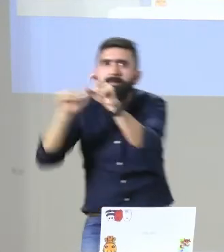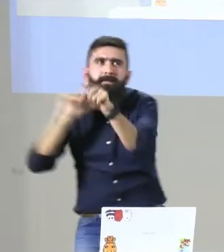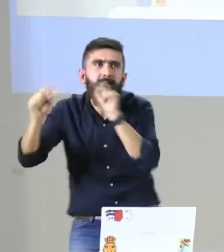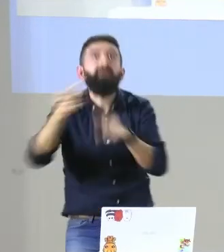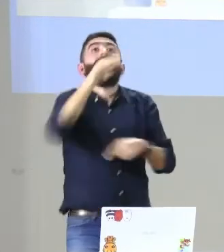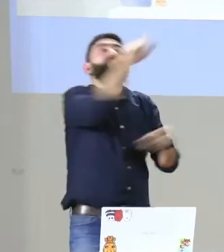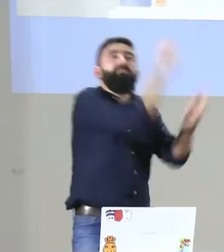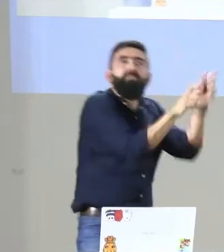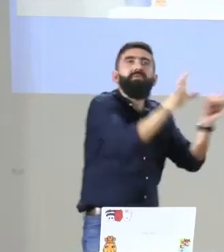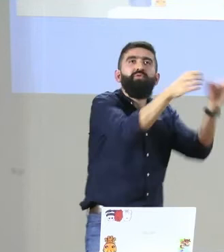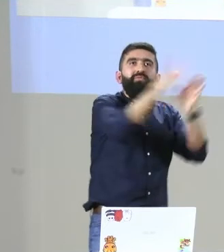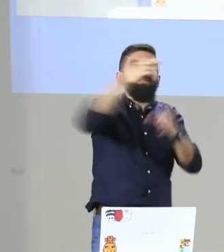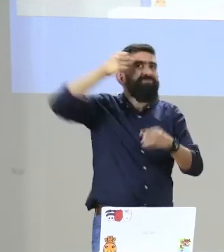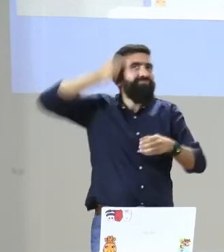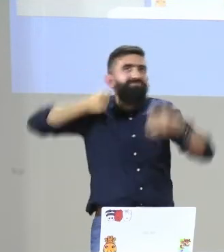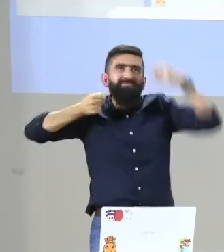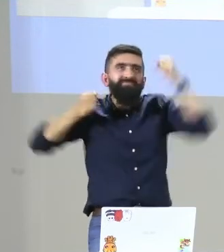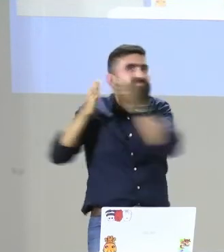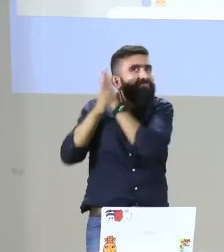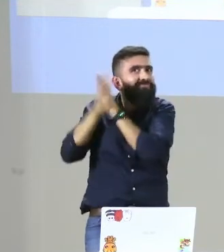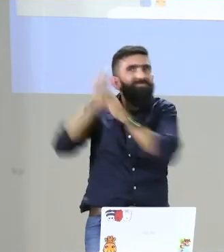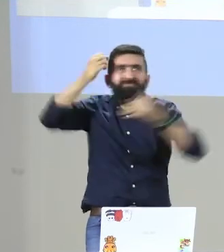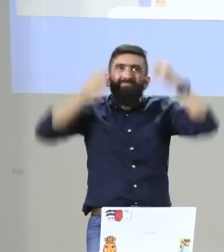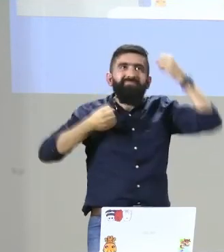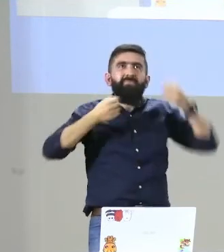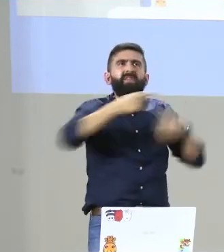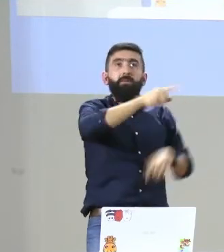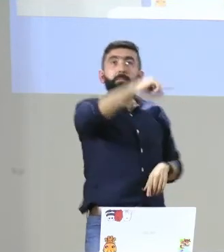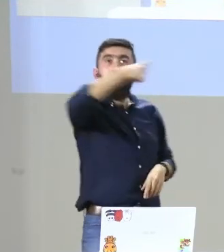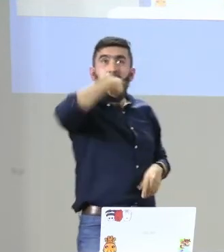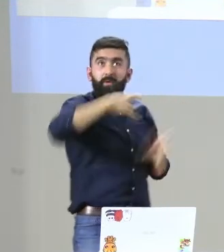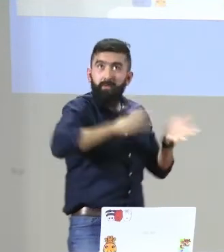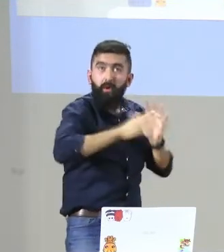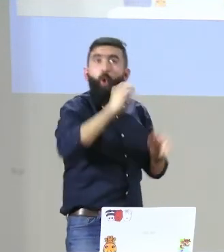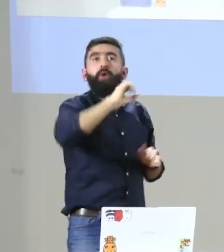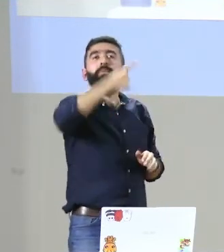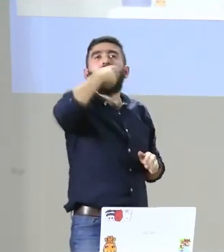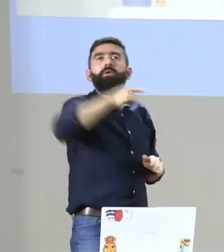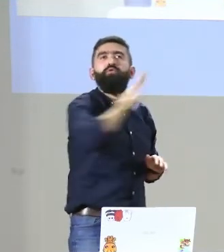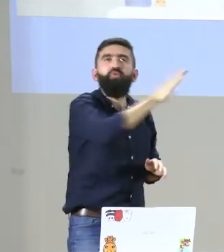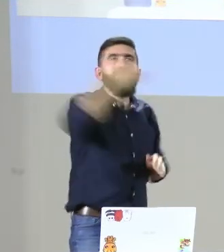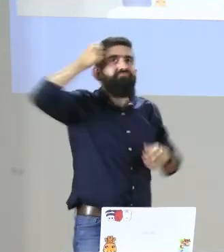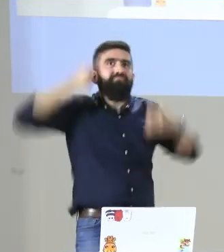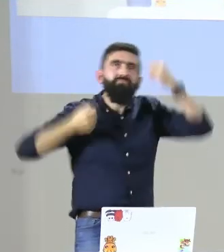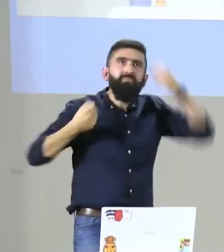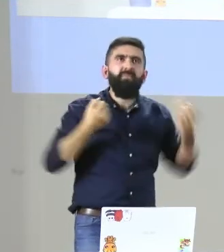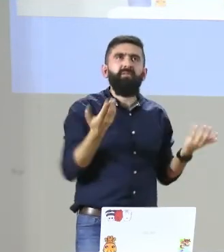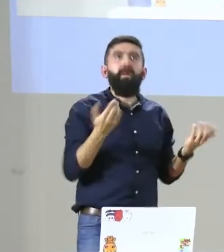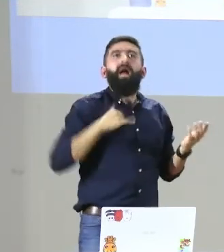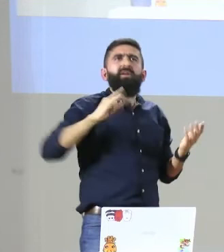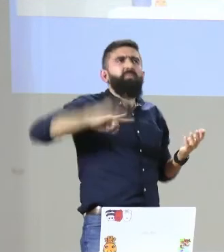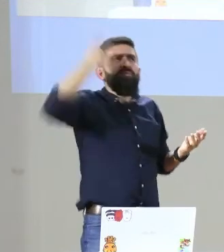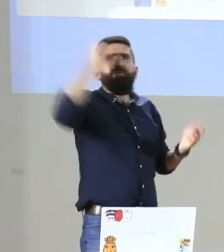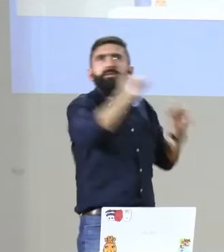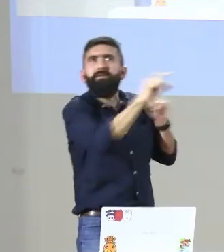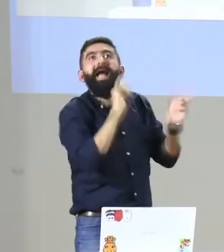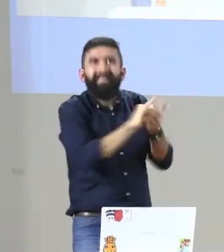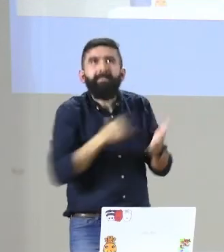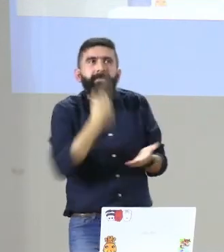sería diferente. O alguna lengua nativa. Entonces, es por eso que es importante saber, por ejemplo, los raizales, ellos, ¿cuál es su